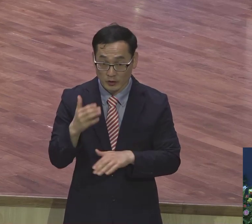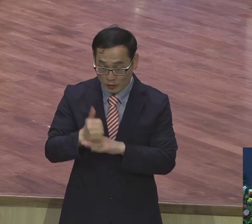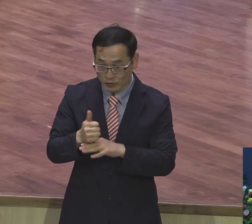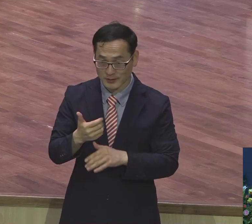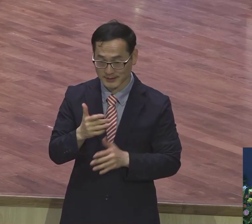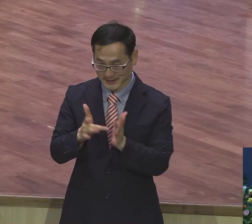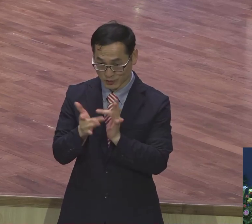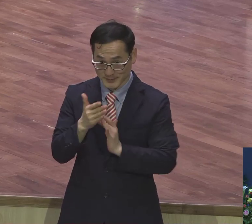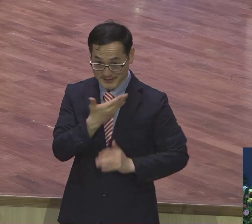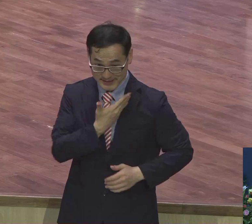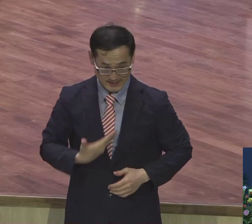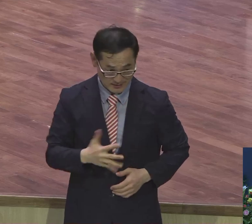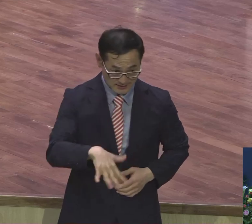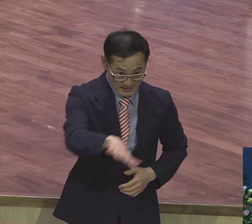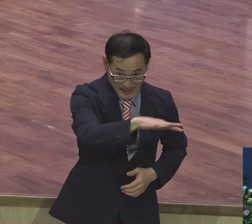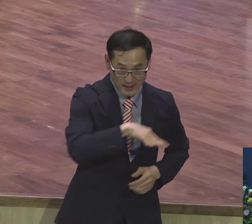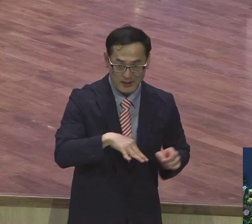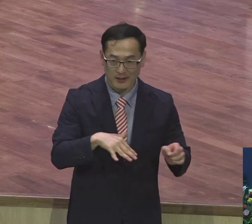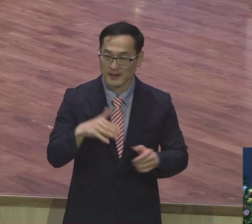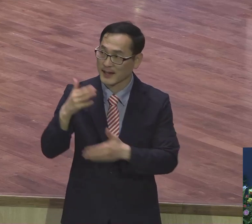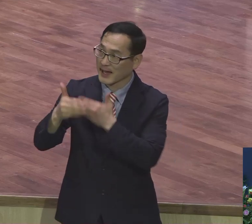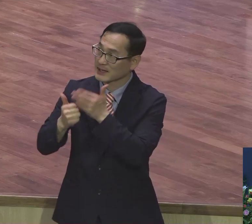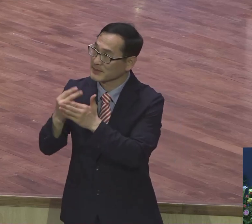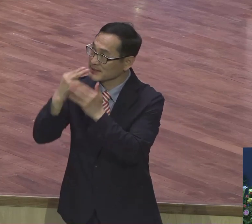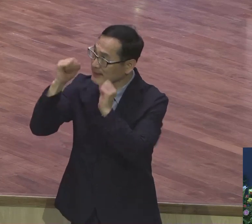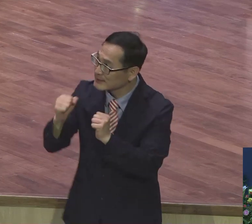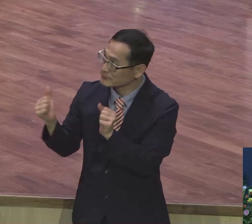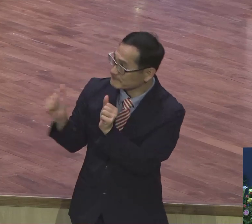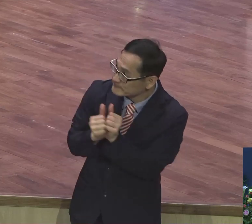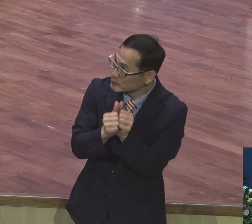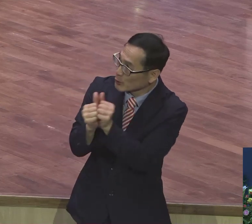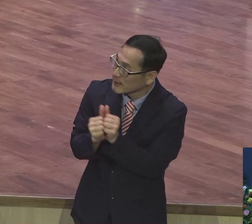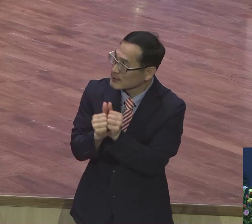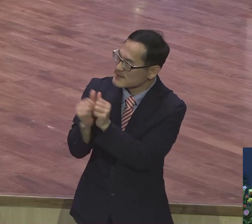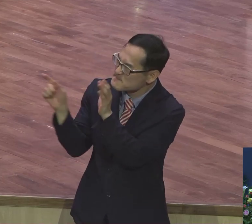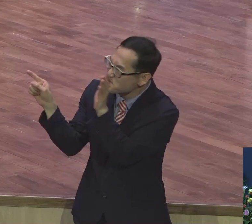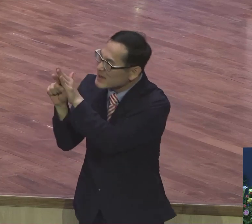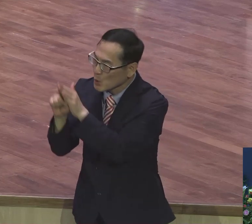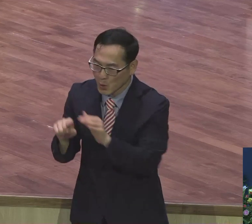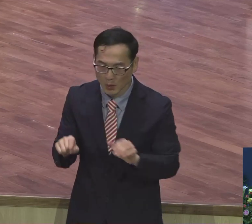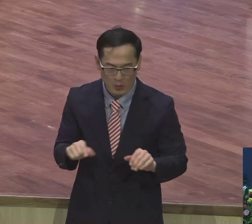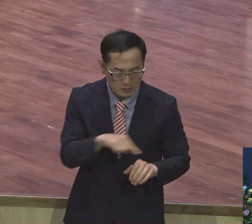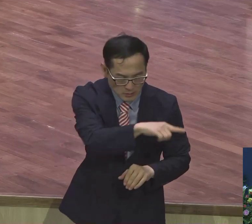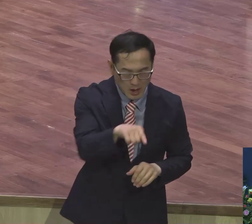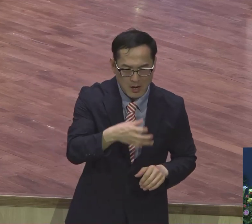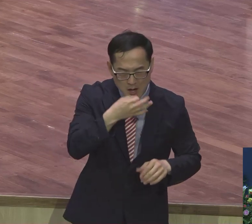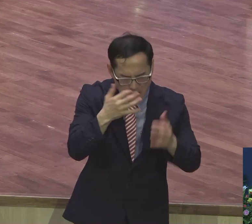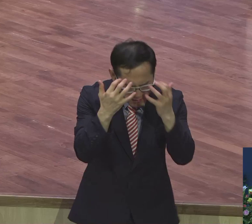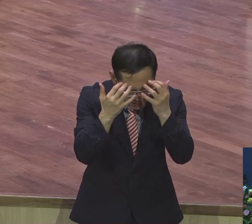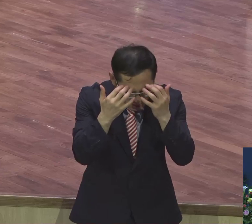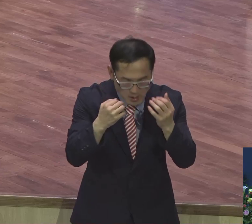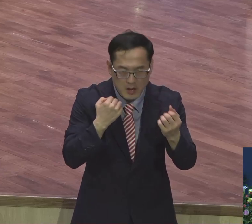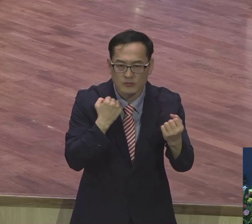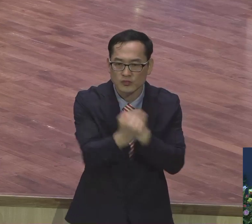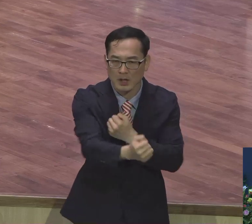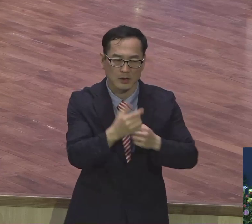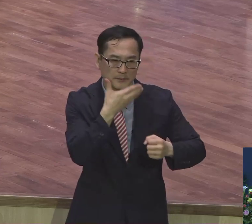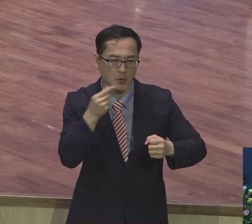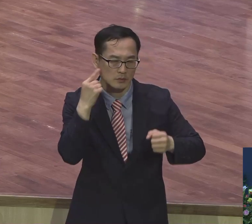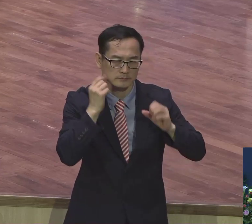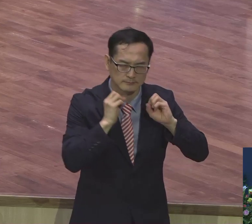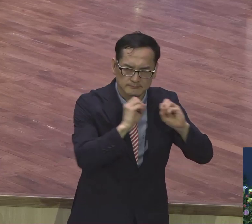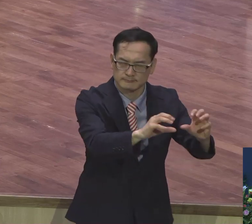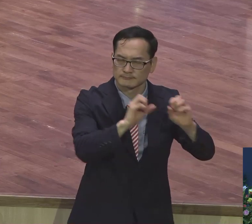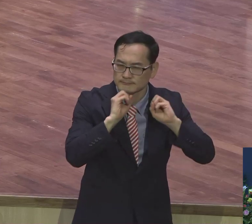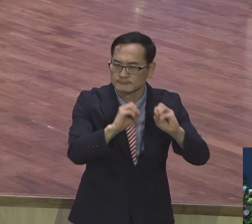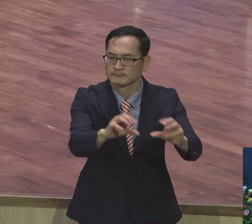사람입니다. 하나님이 살아계신다는 사실을 어떻게 풍물 속에 들어가면 다 죽잖아요. 던진 사람도 다